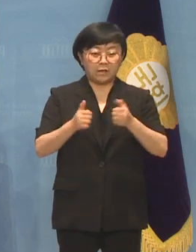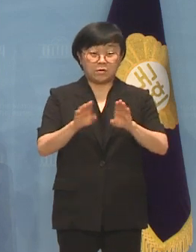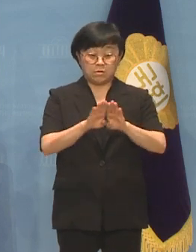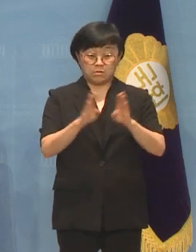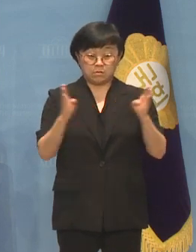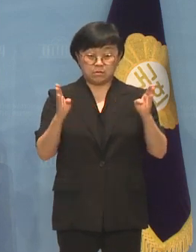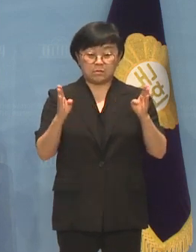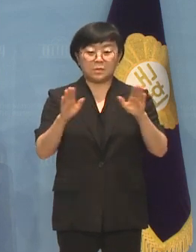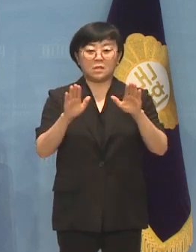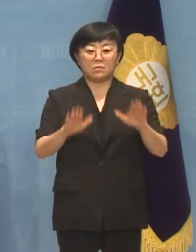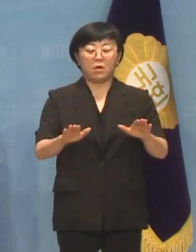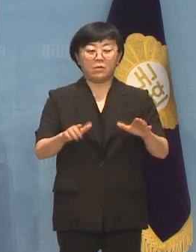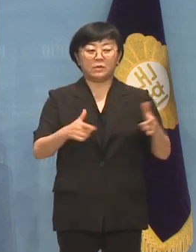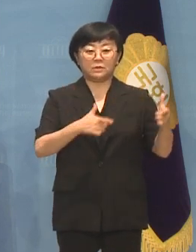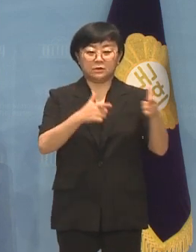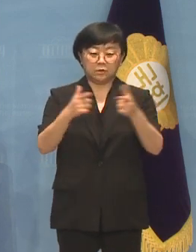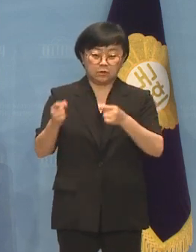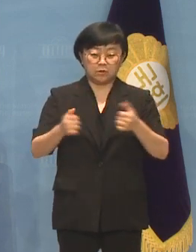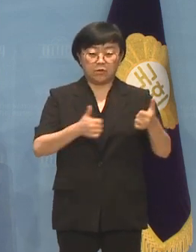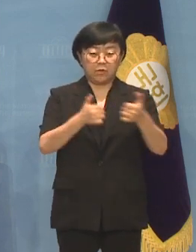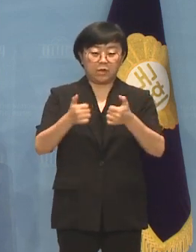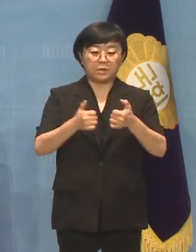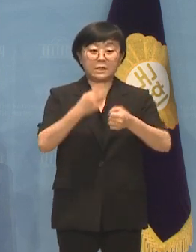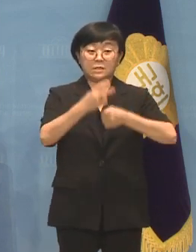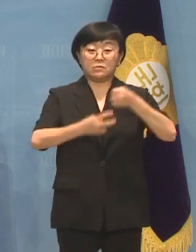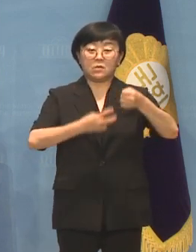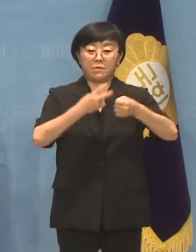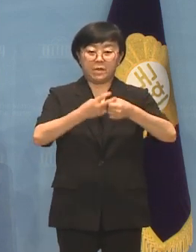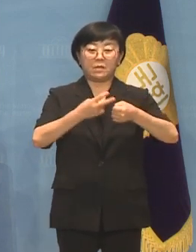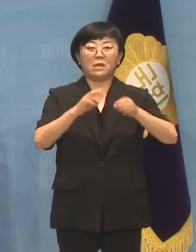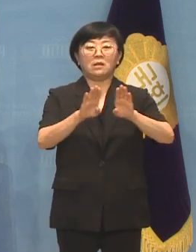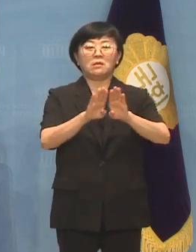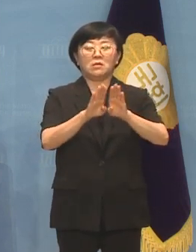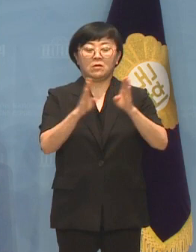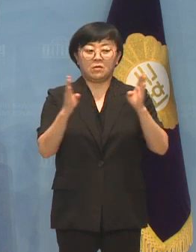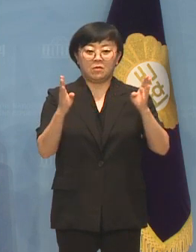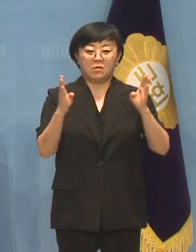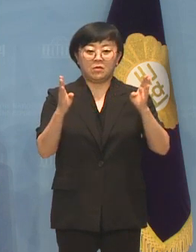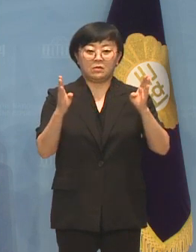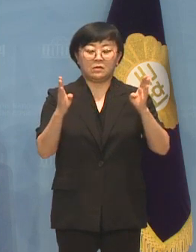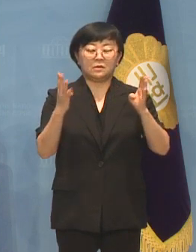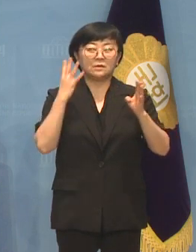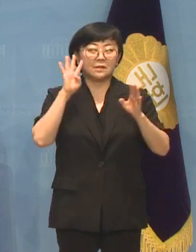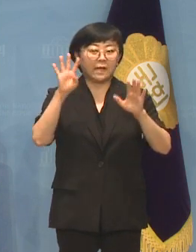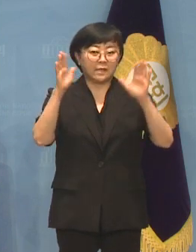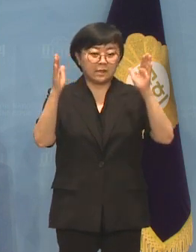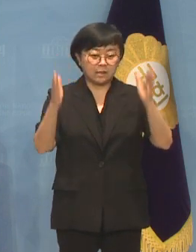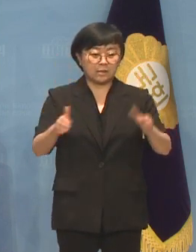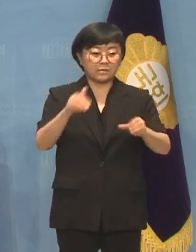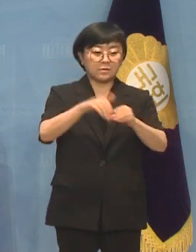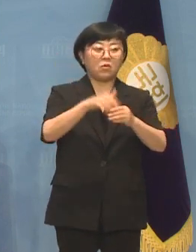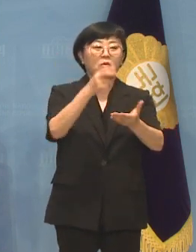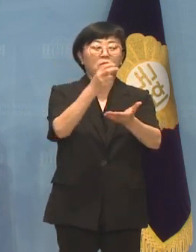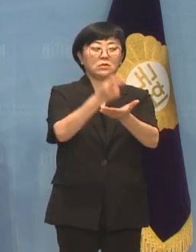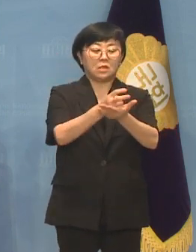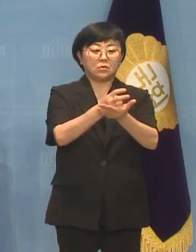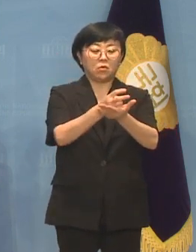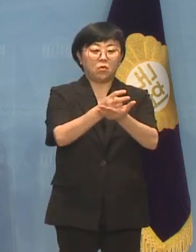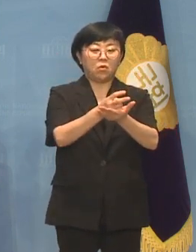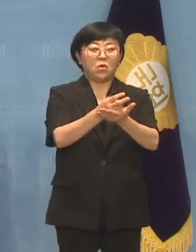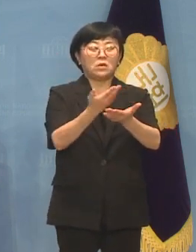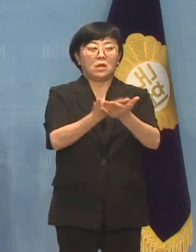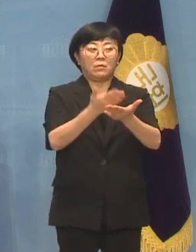이번 전원위원회는 20년 만에 열리는 것으로 4일간 선거제도 개편에 관해